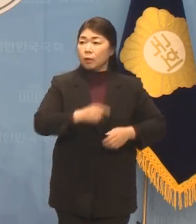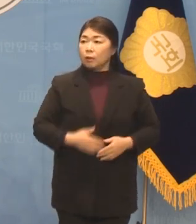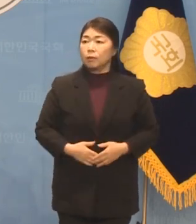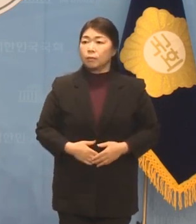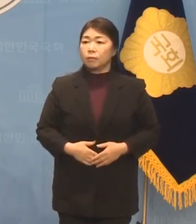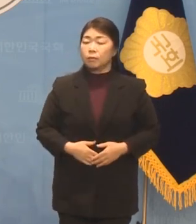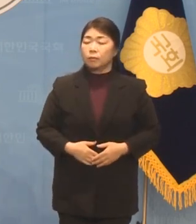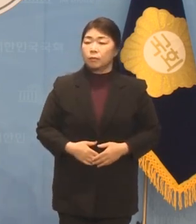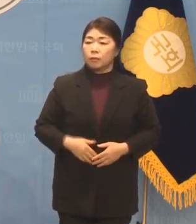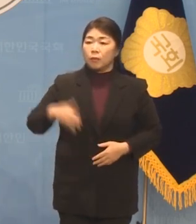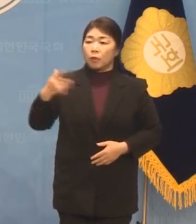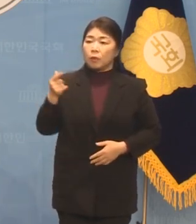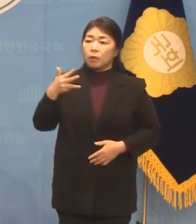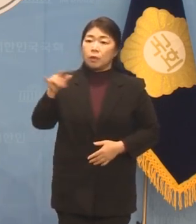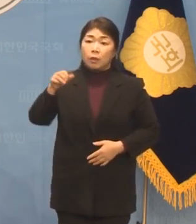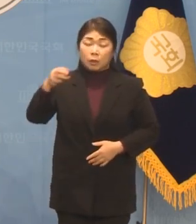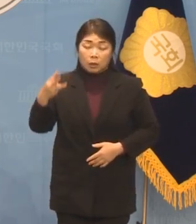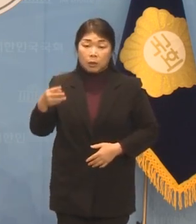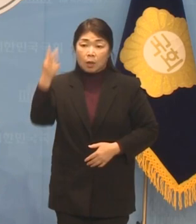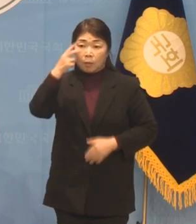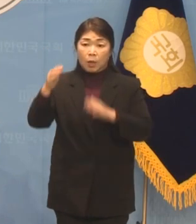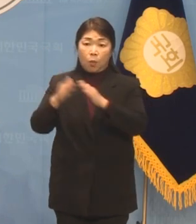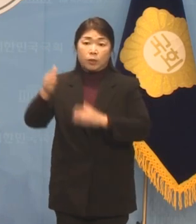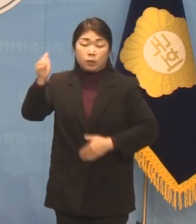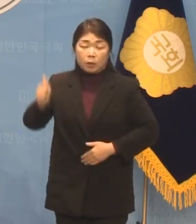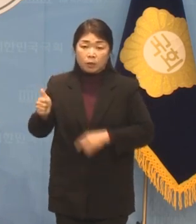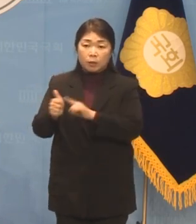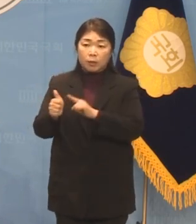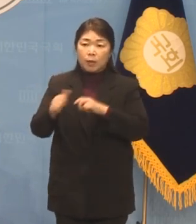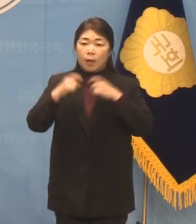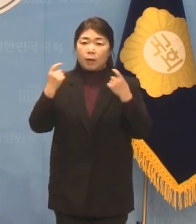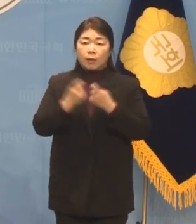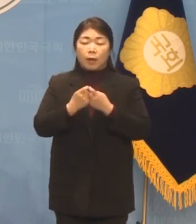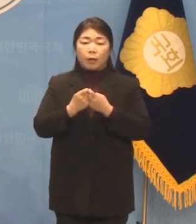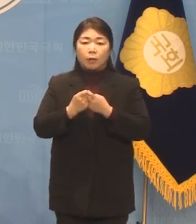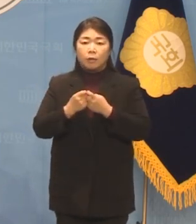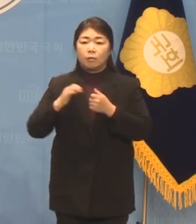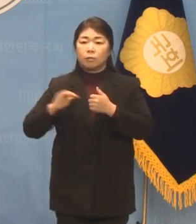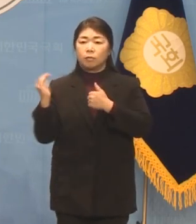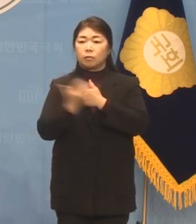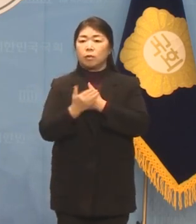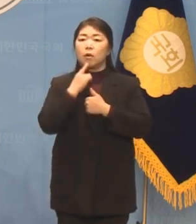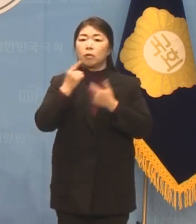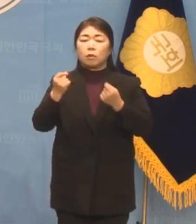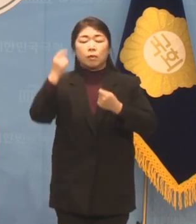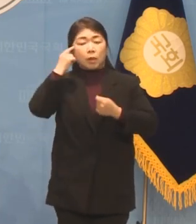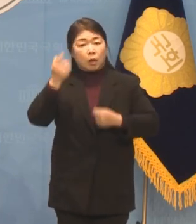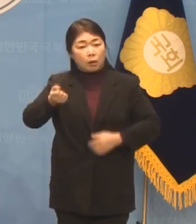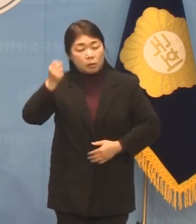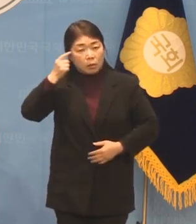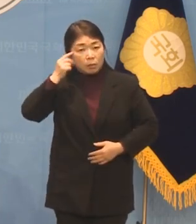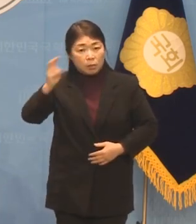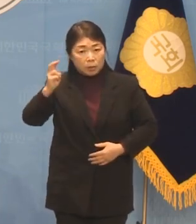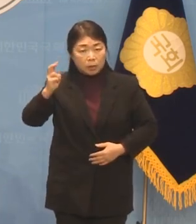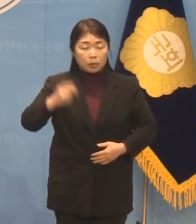최재혜 감사원장은 감사원을 자신의 개인 경호부대쯤으로 알고 있는 것은 아닙니까?